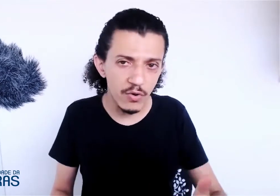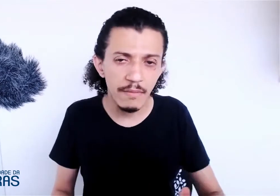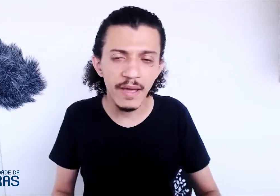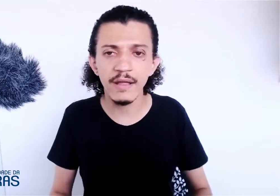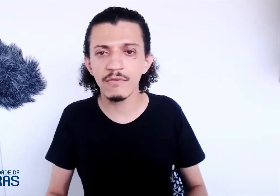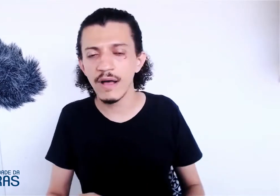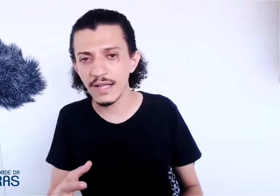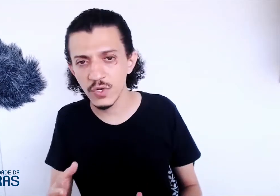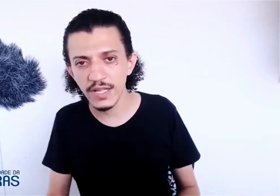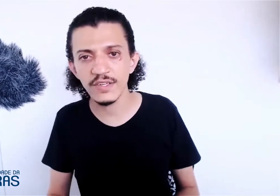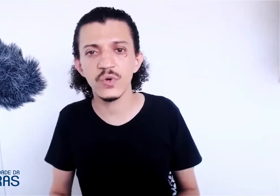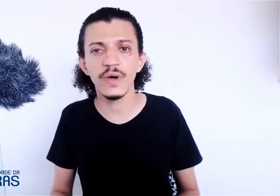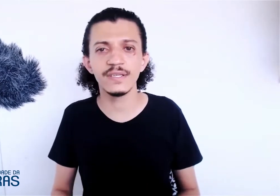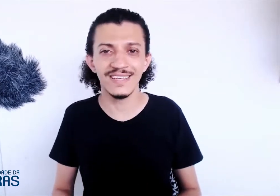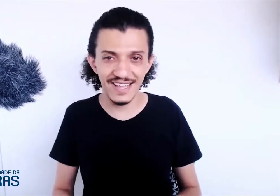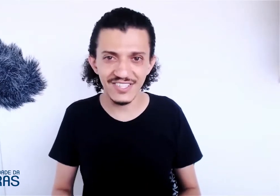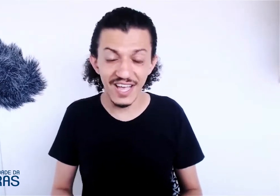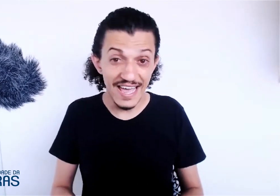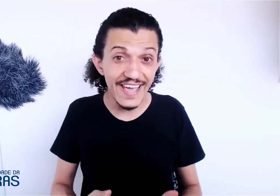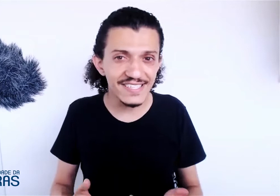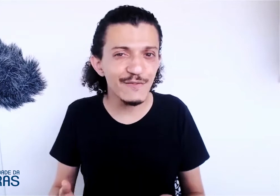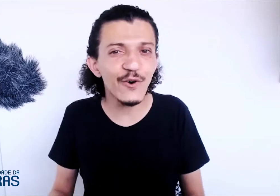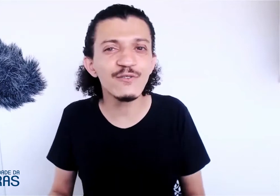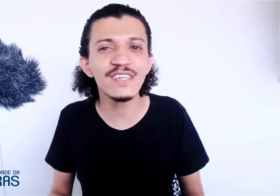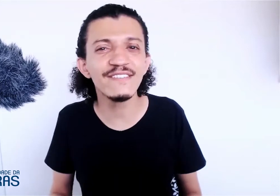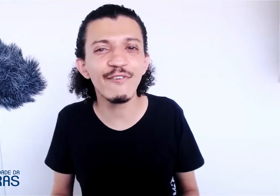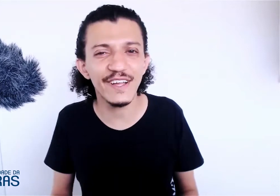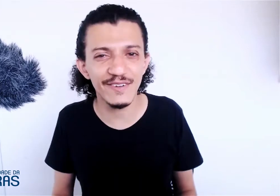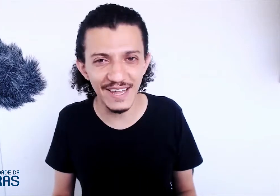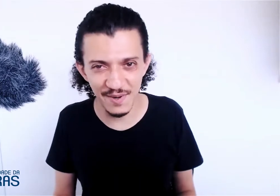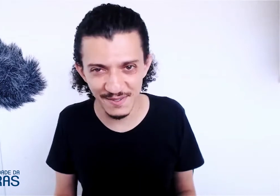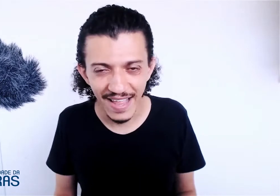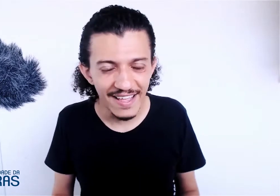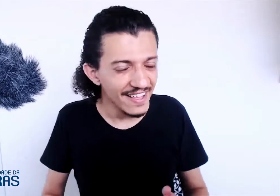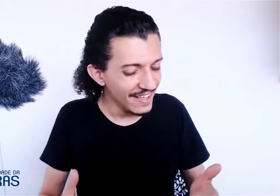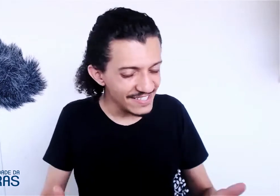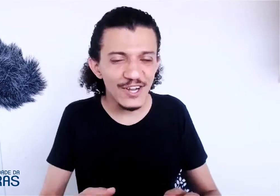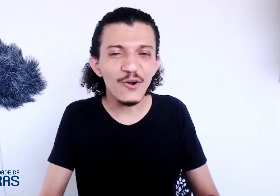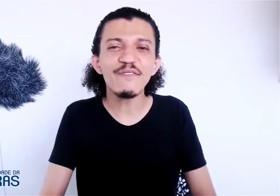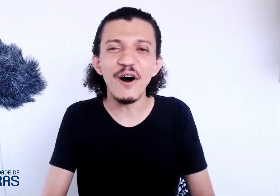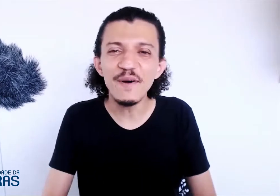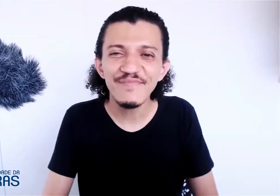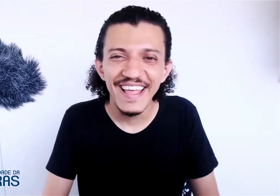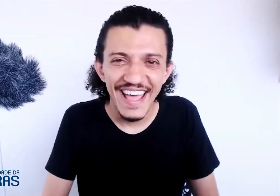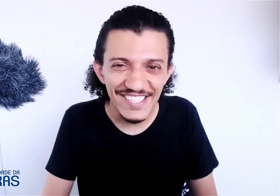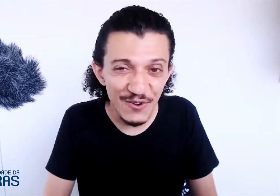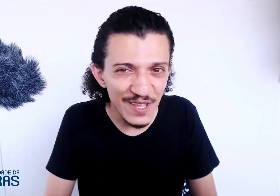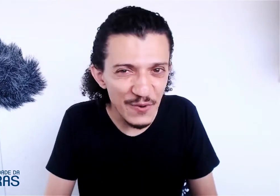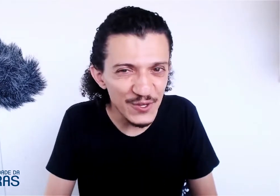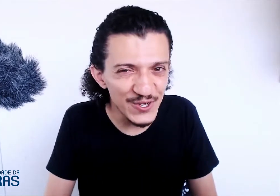acolhimento, as orientações, entende? E assim foram se desenvolvendo na Libras. E se de alguma forma esse conteúdo de